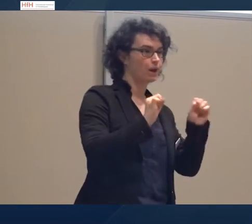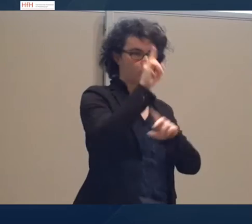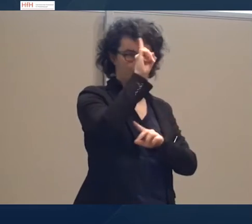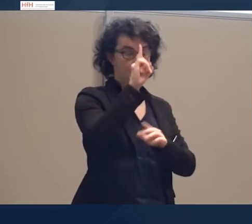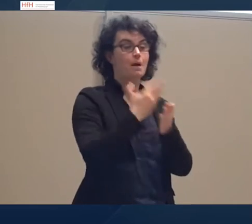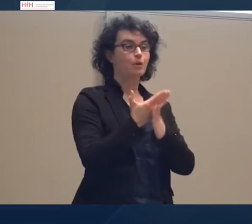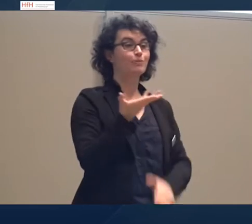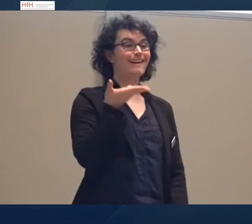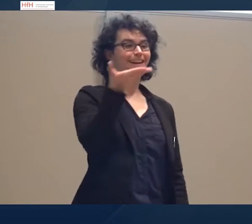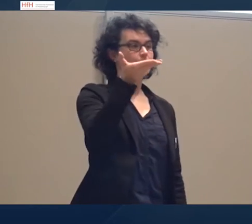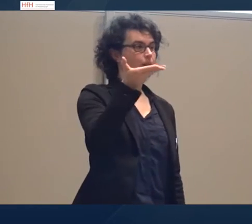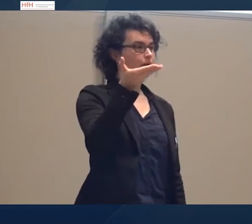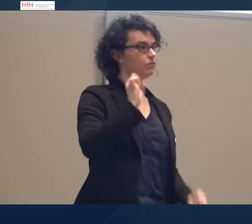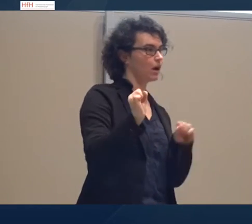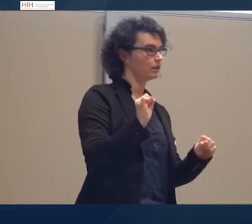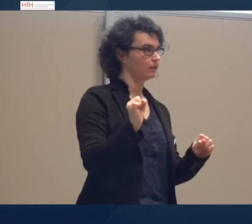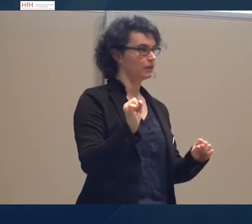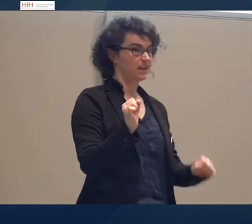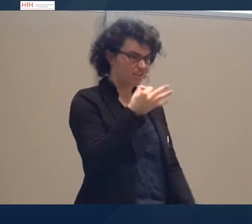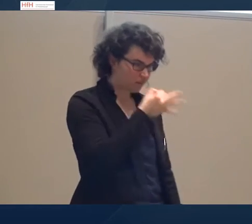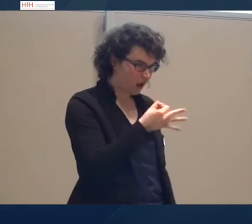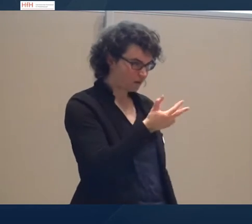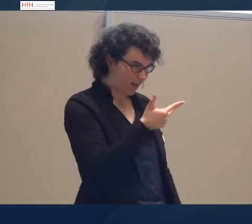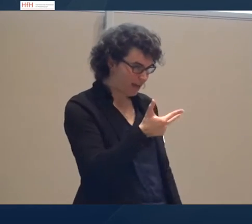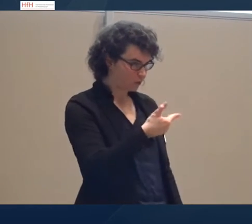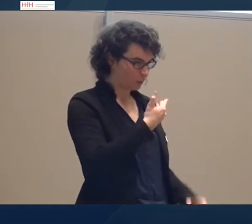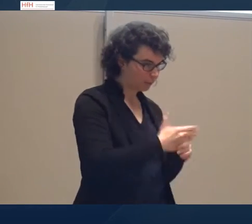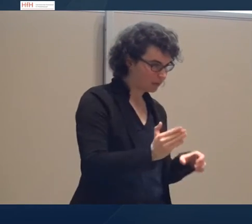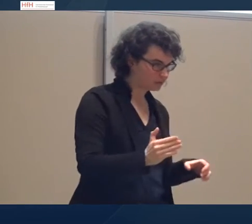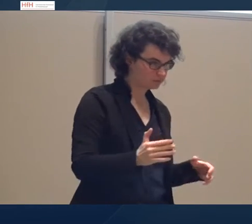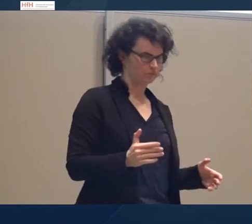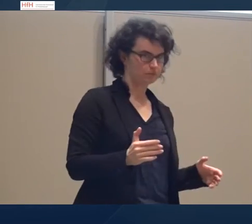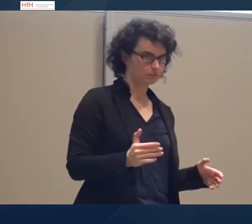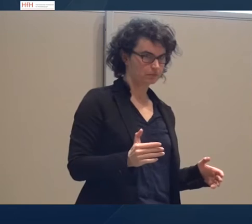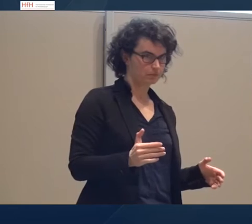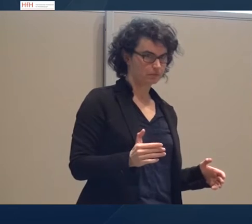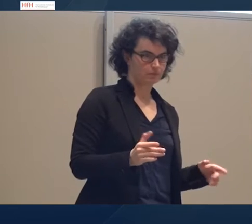zu verhalten hat. Wenn er wartet, mein und mir, hat er irgendwas von bestätiglich verstanden.